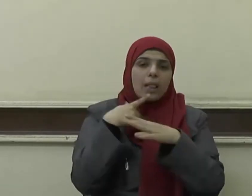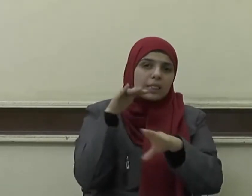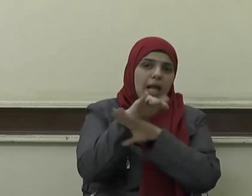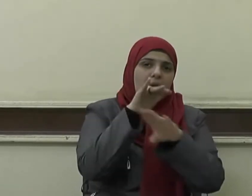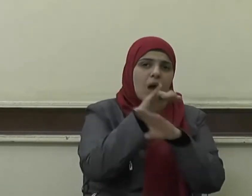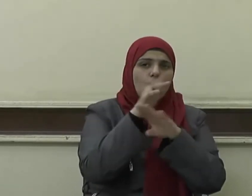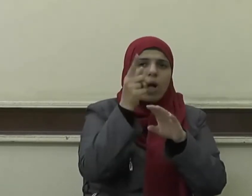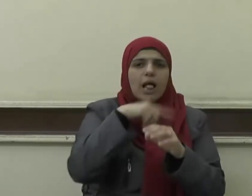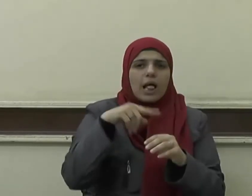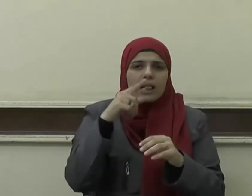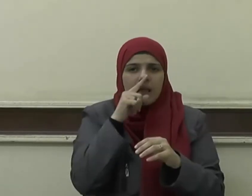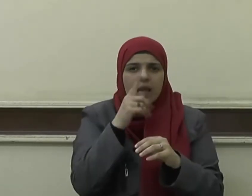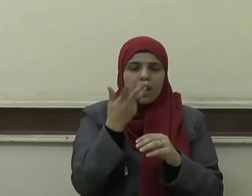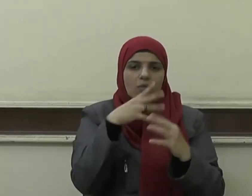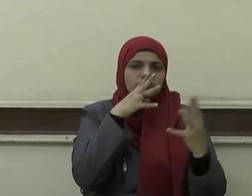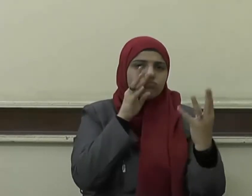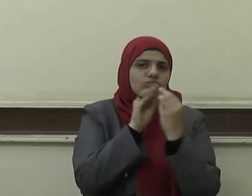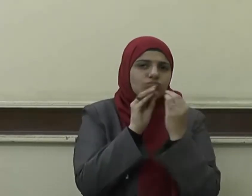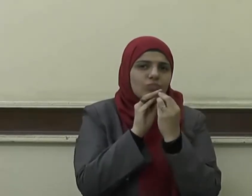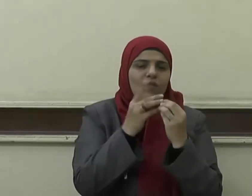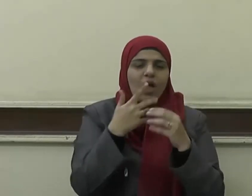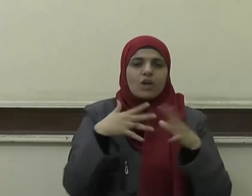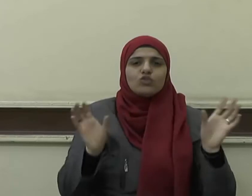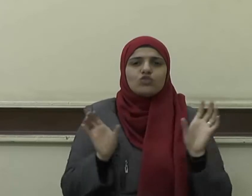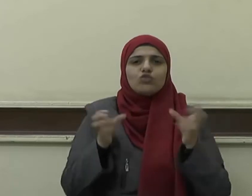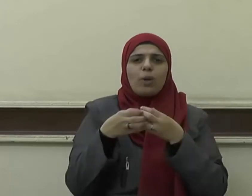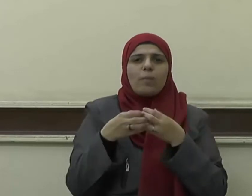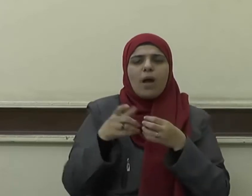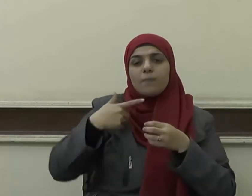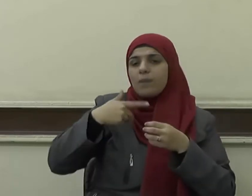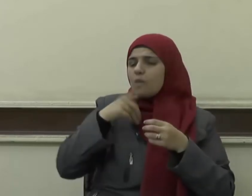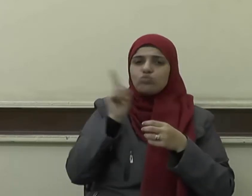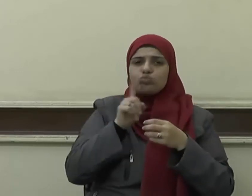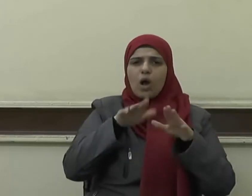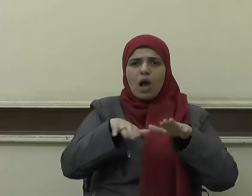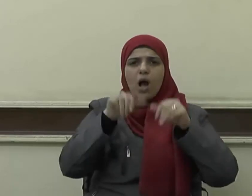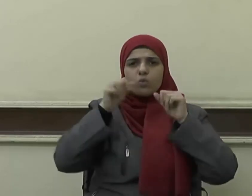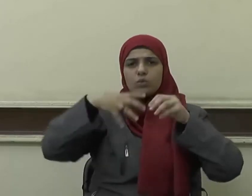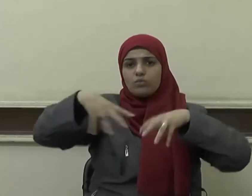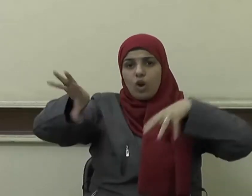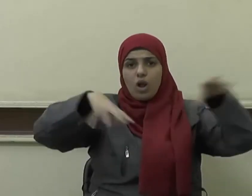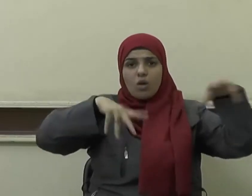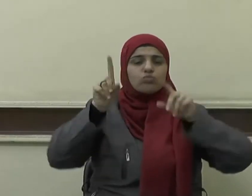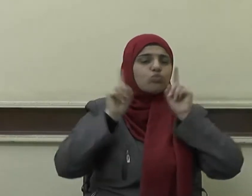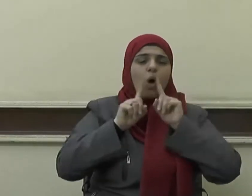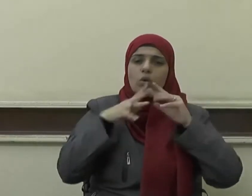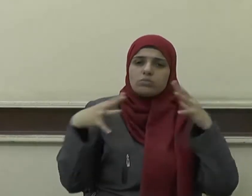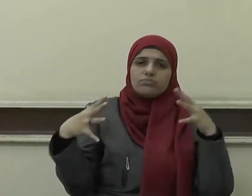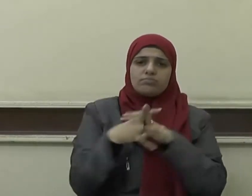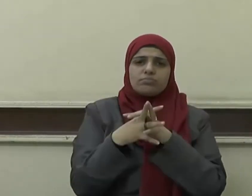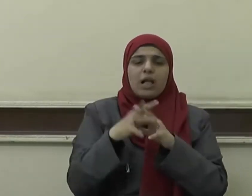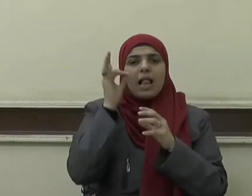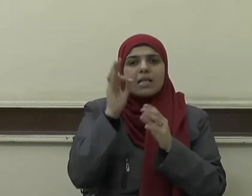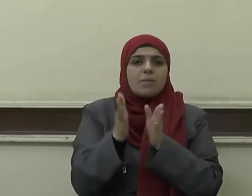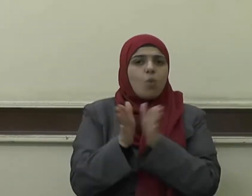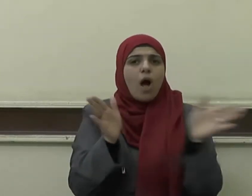وترك الفرقة والمخالفة ومما لا شك فيه أن دعوة الإسلام إلى الوحدة